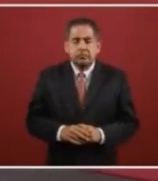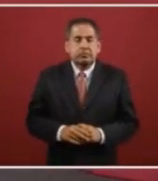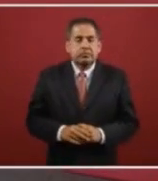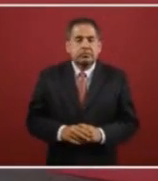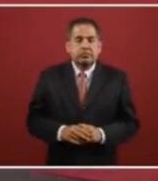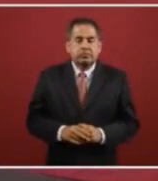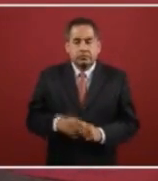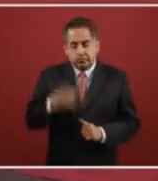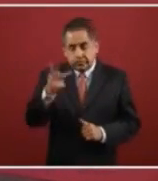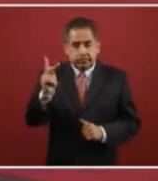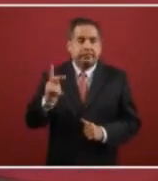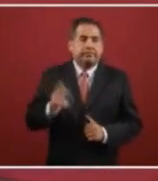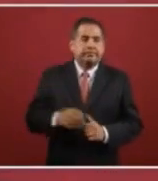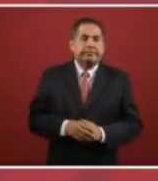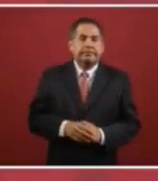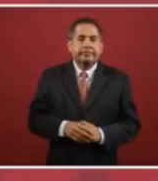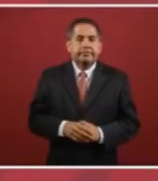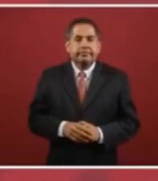pero